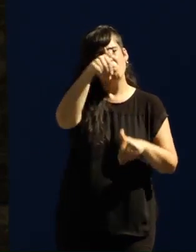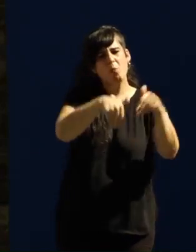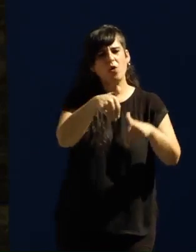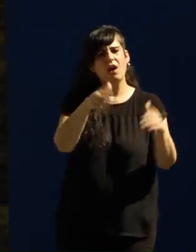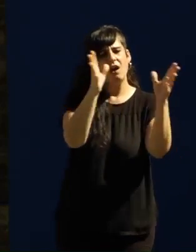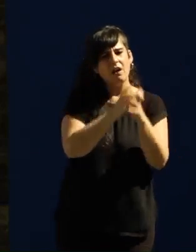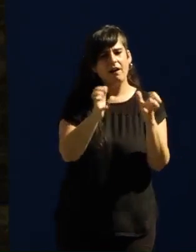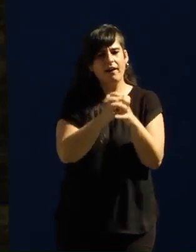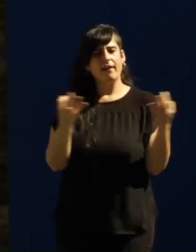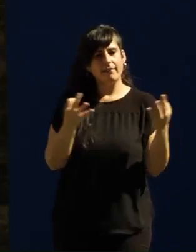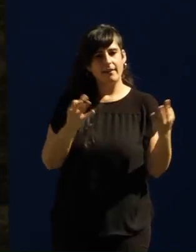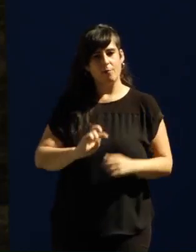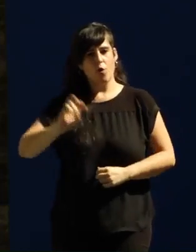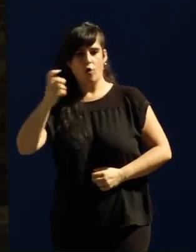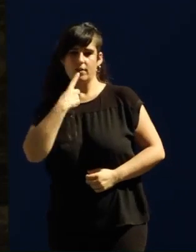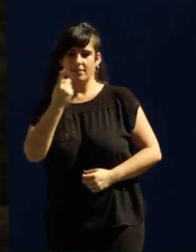que tiene que votar.